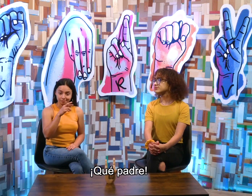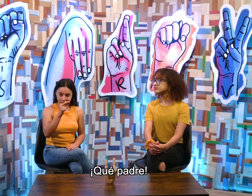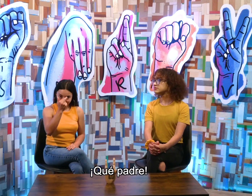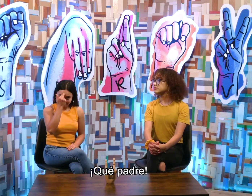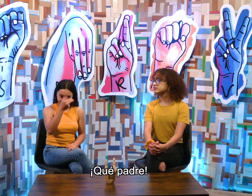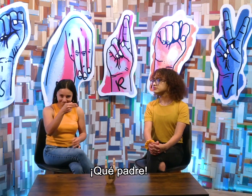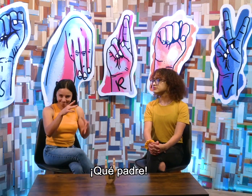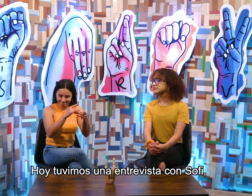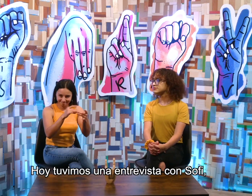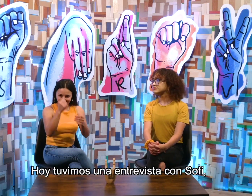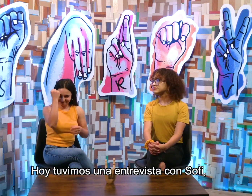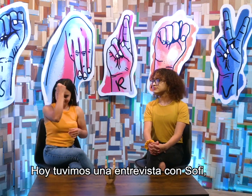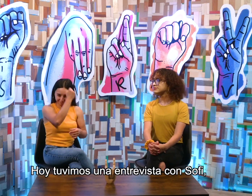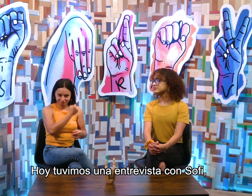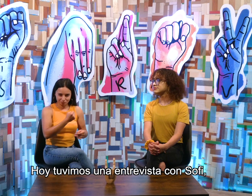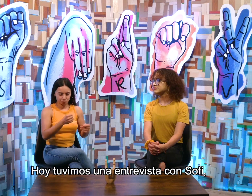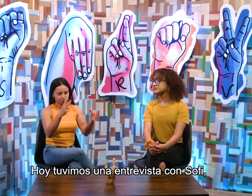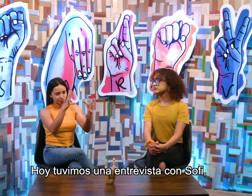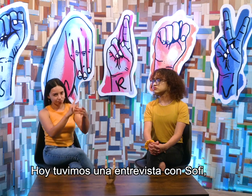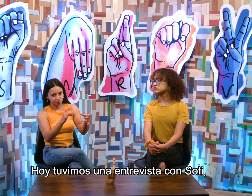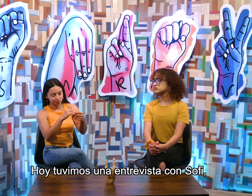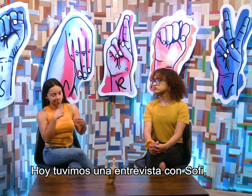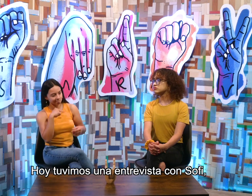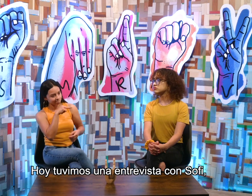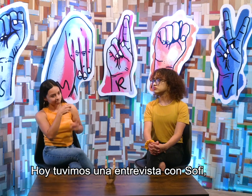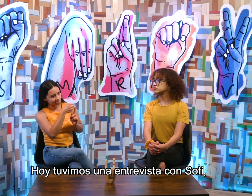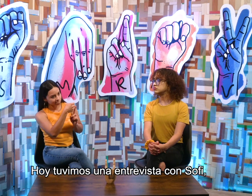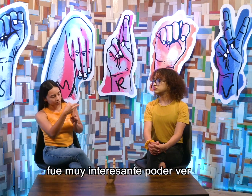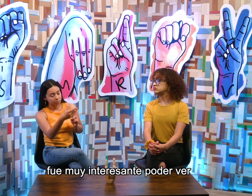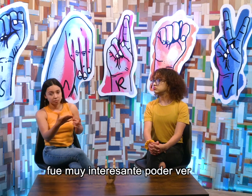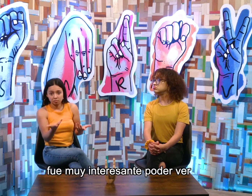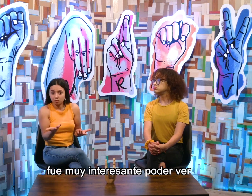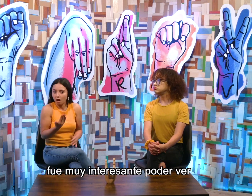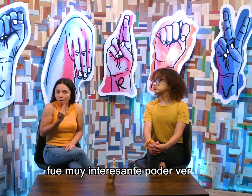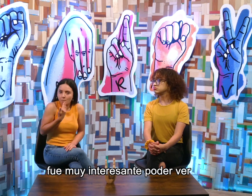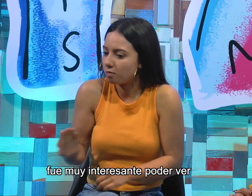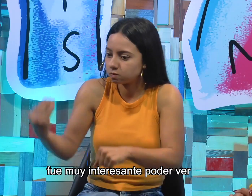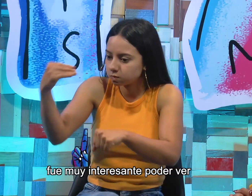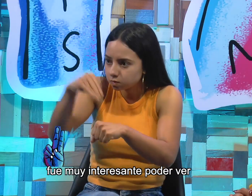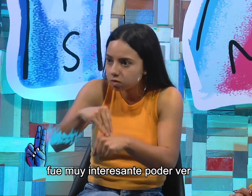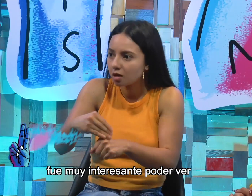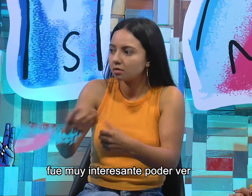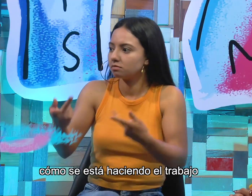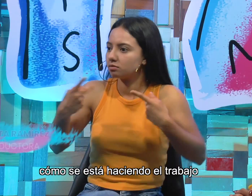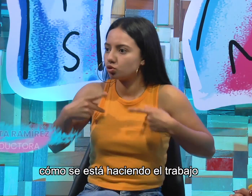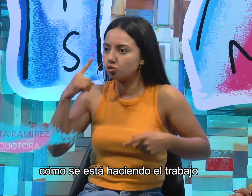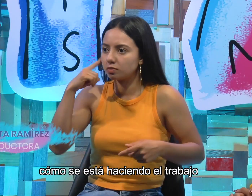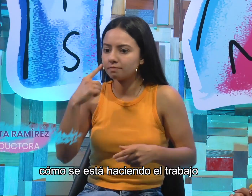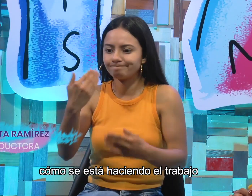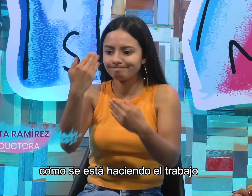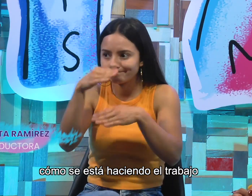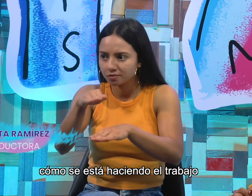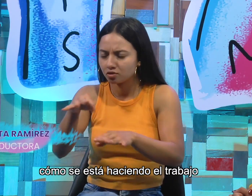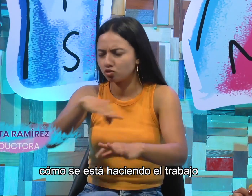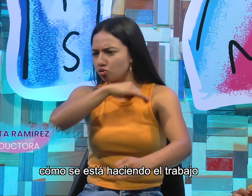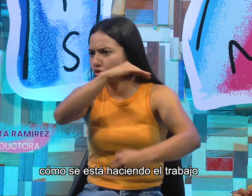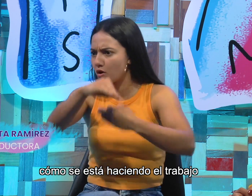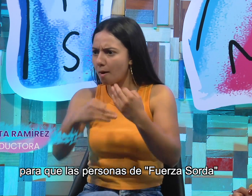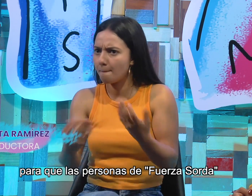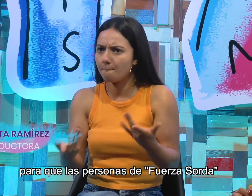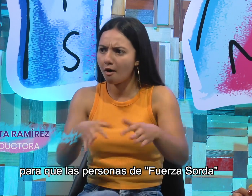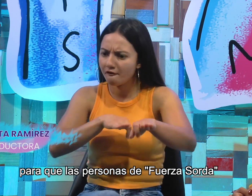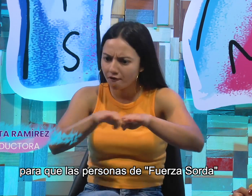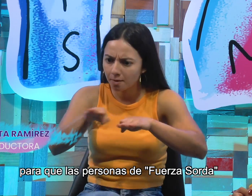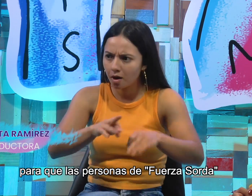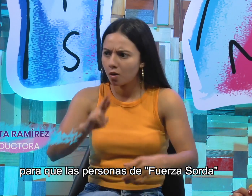¡Qué padre! Hoy tuvimos una entrevista con Sofi fue muy interesante poder ver cómo se está haciendo el